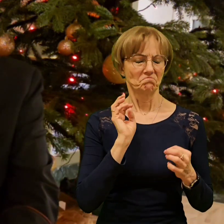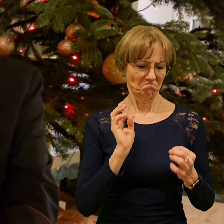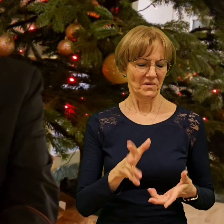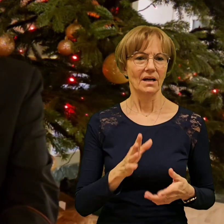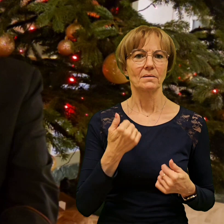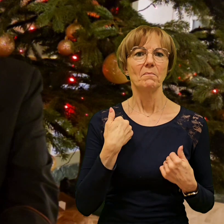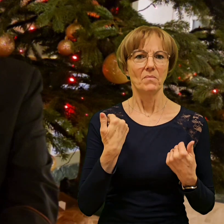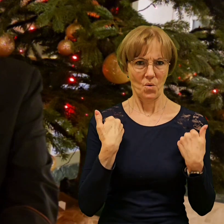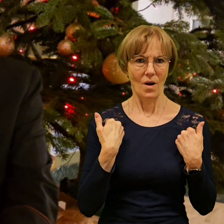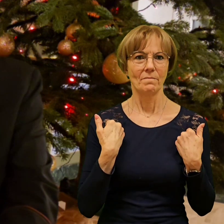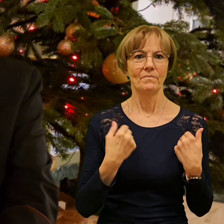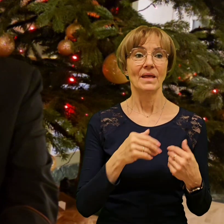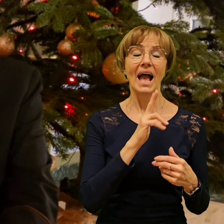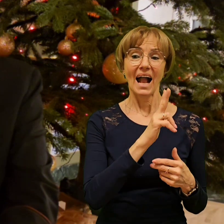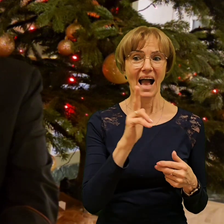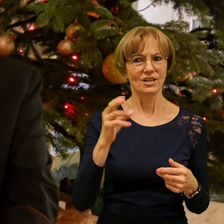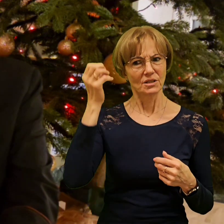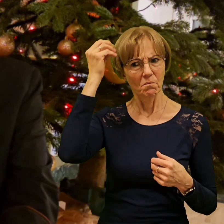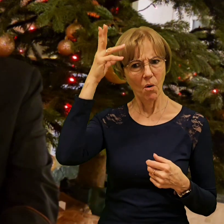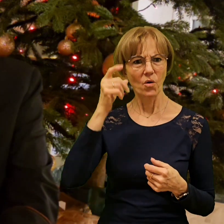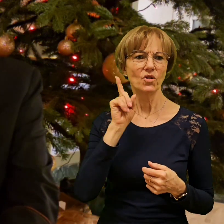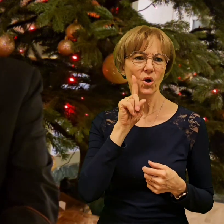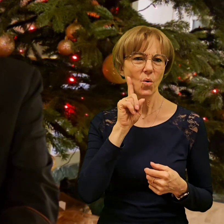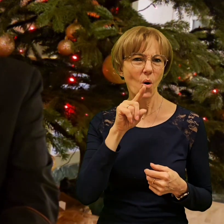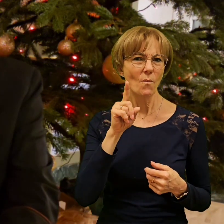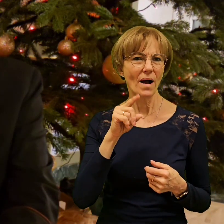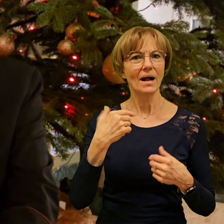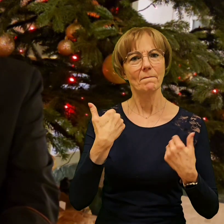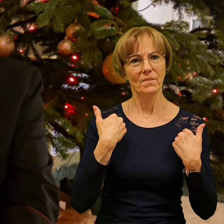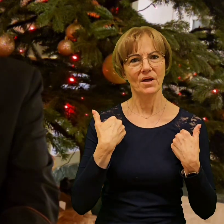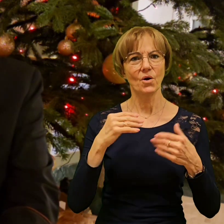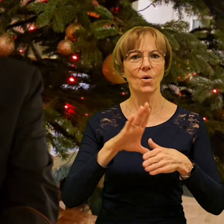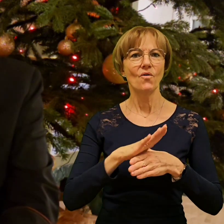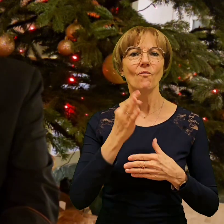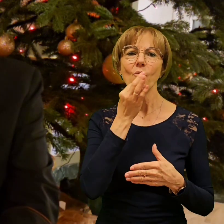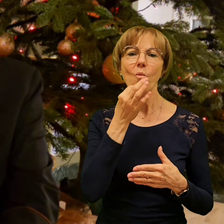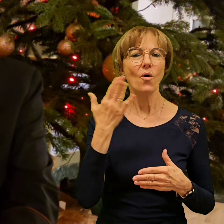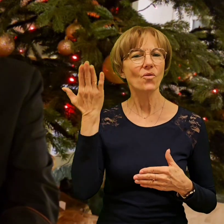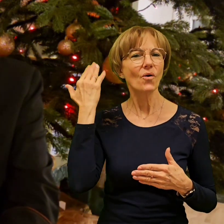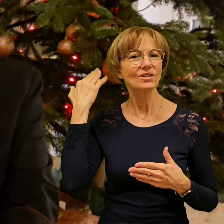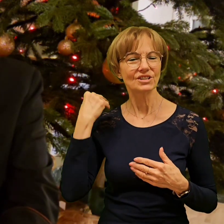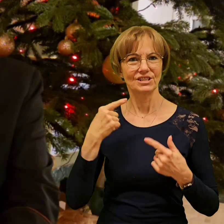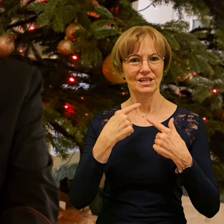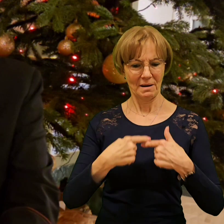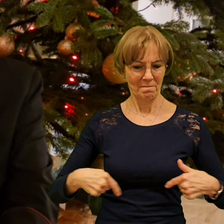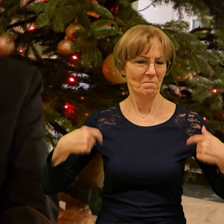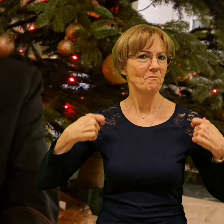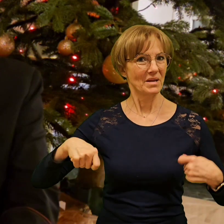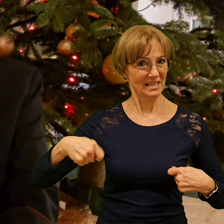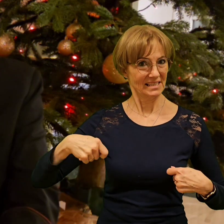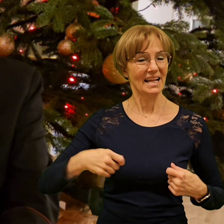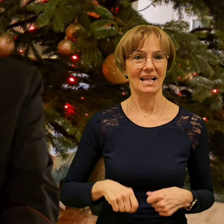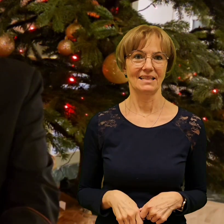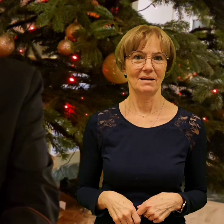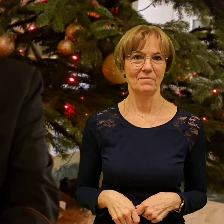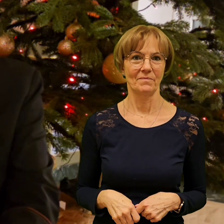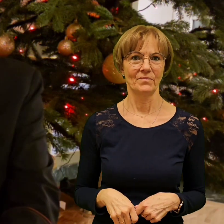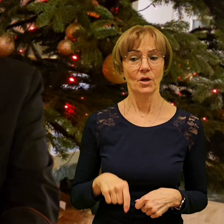w młodości ministranta. To wtedy właśnie kształtuje się i